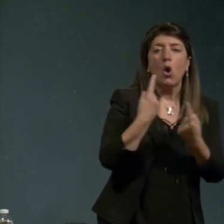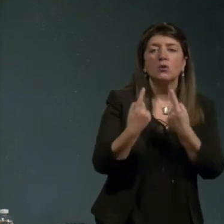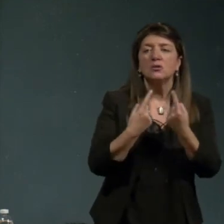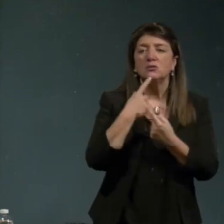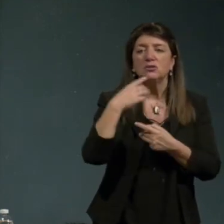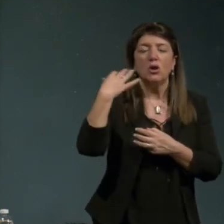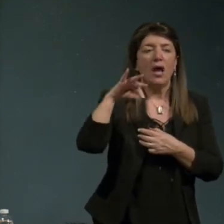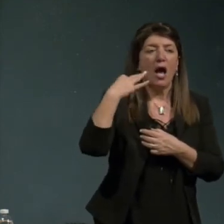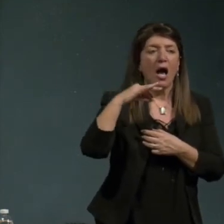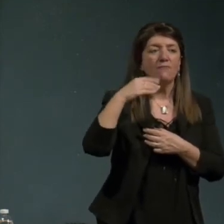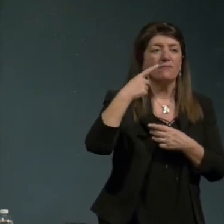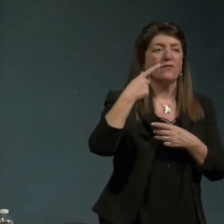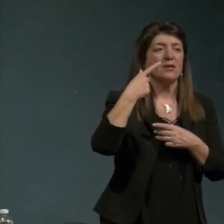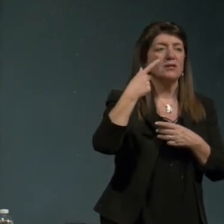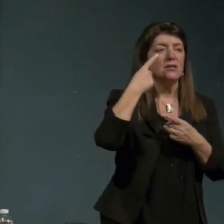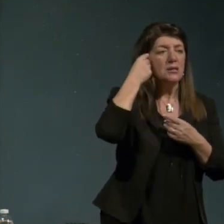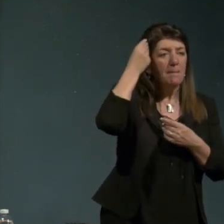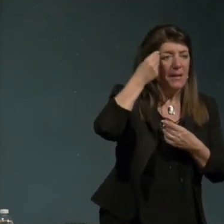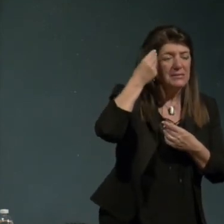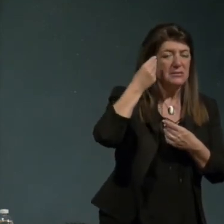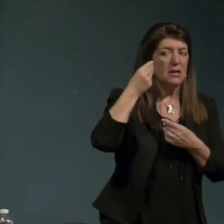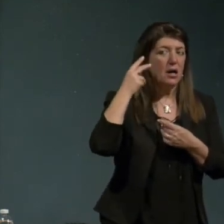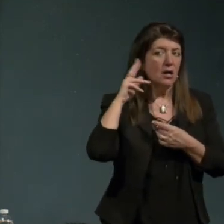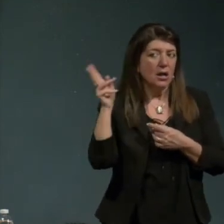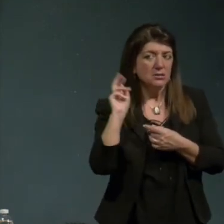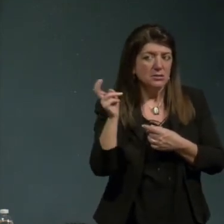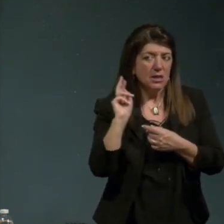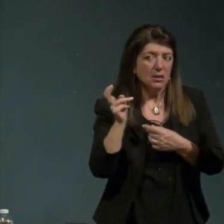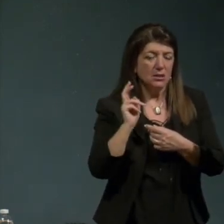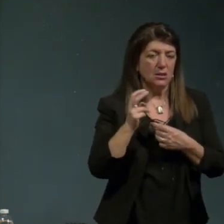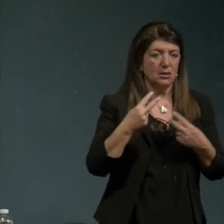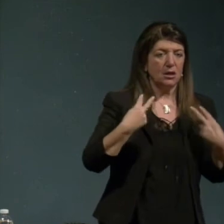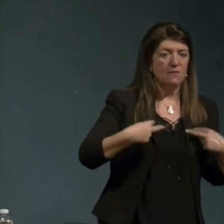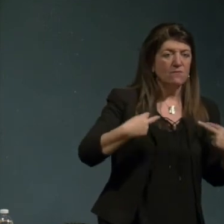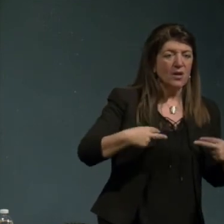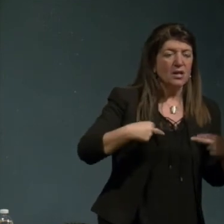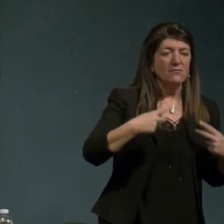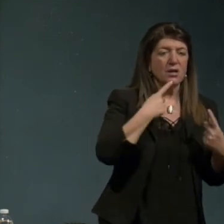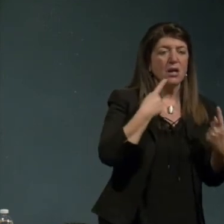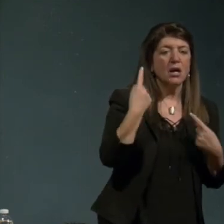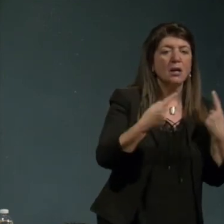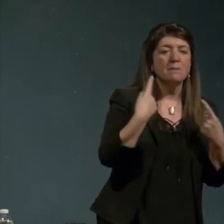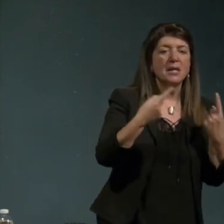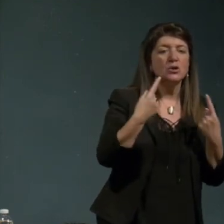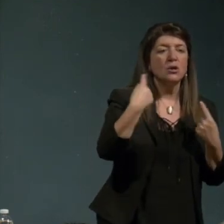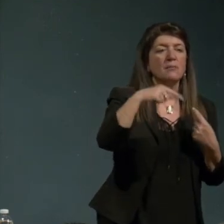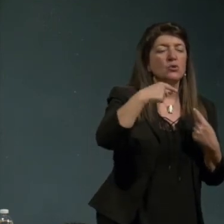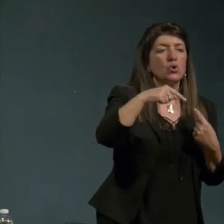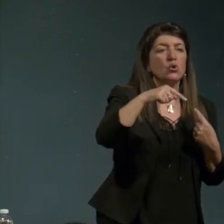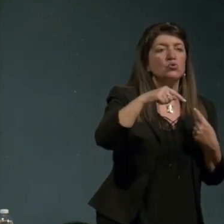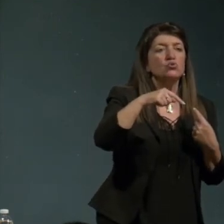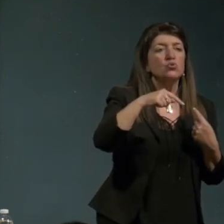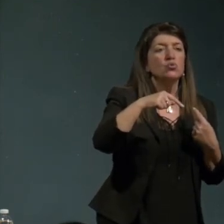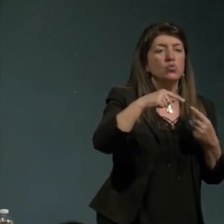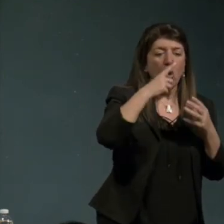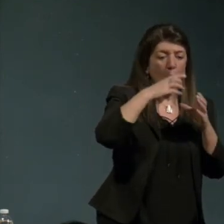sentire e di vivere miglioramento dell'umanità sì ma l'augmentazione è una cosa automatica che